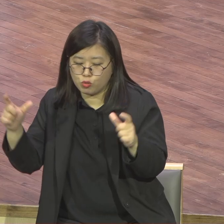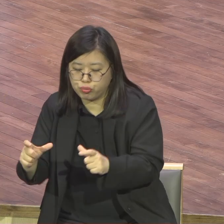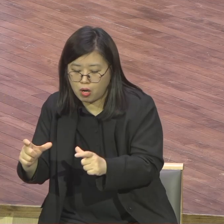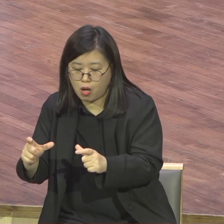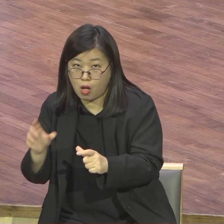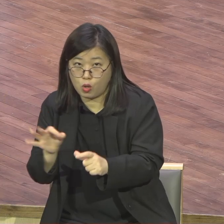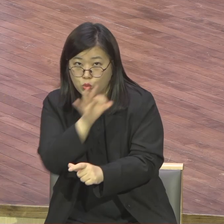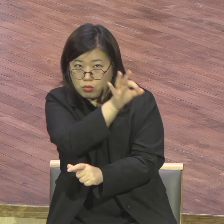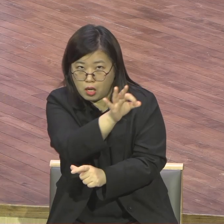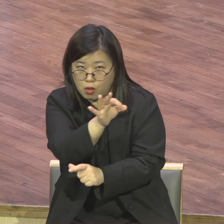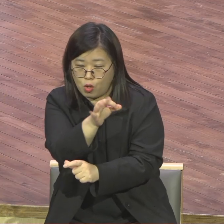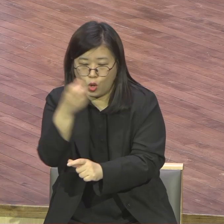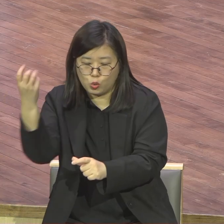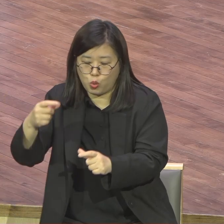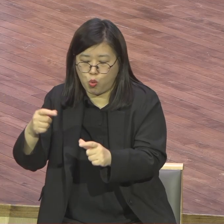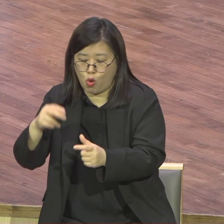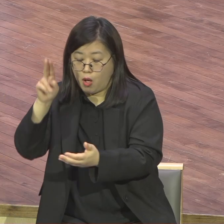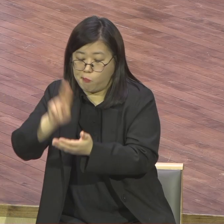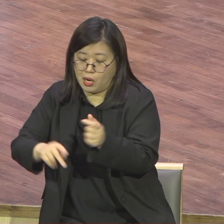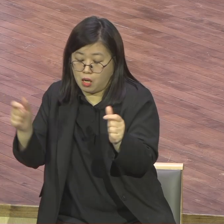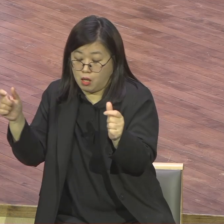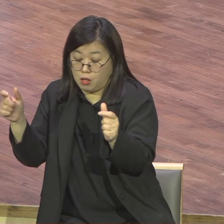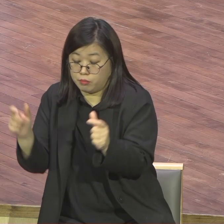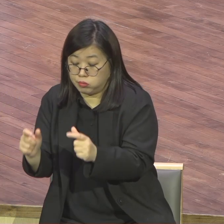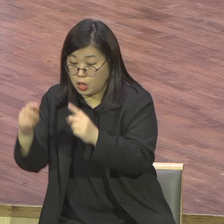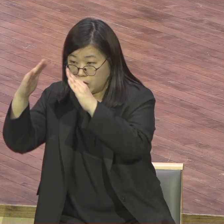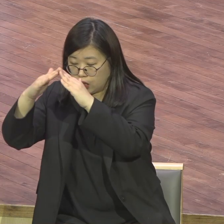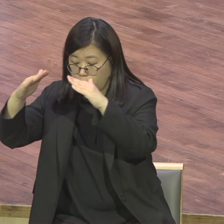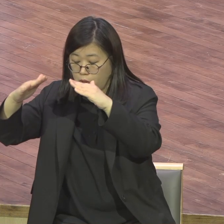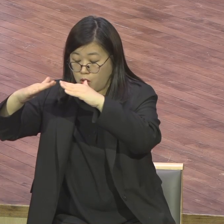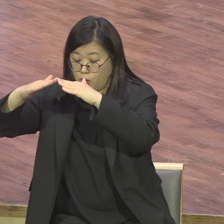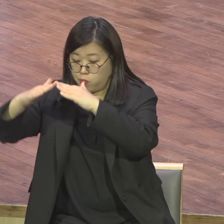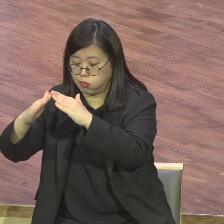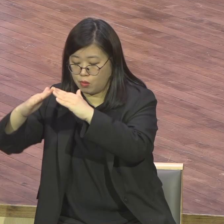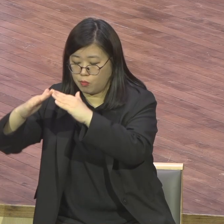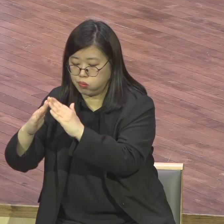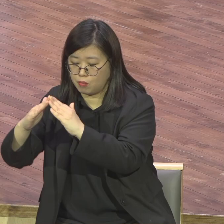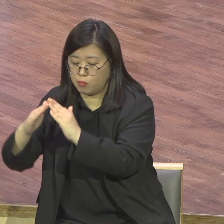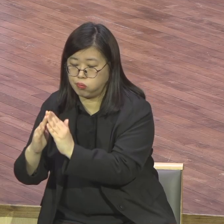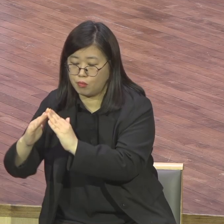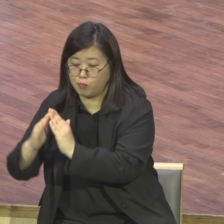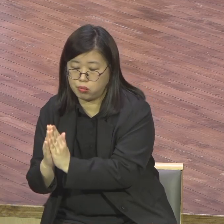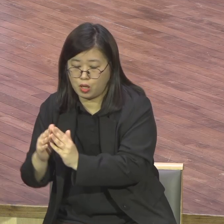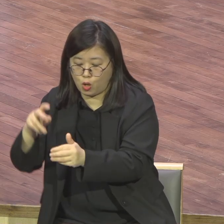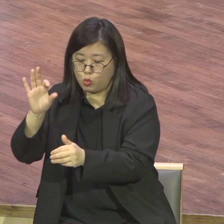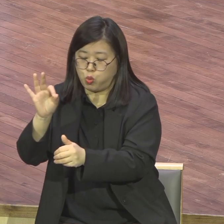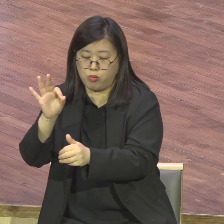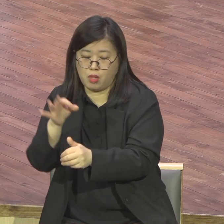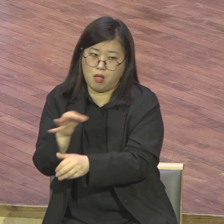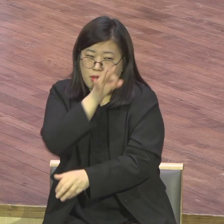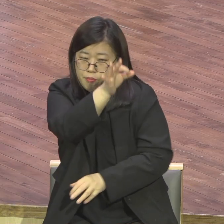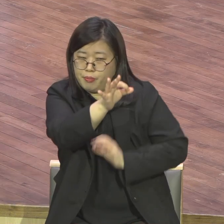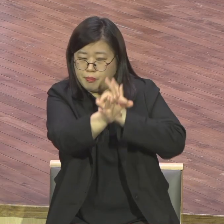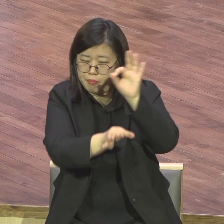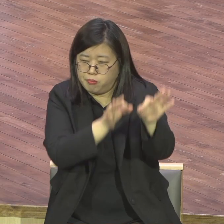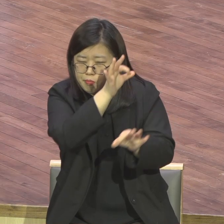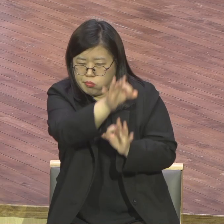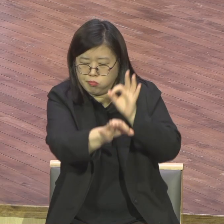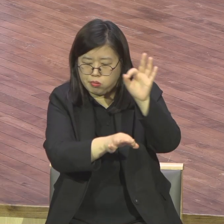결국은요 돈이 없어 형님이 예과 세브란스 역과대 예과밖에 못하고요 결국은 3학년을 정직과로 연세가